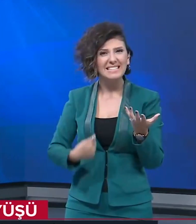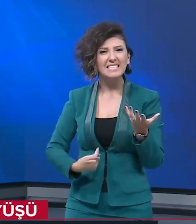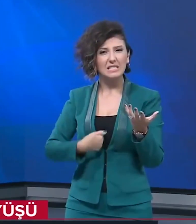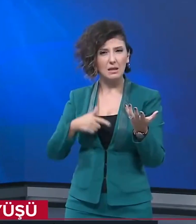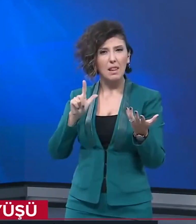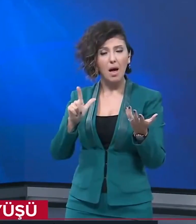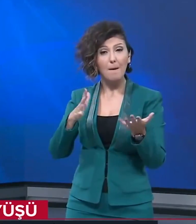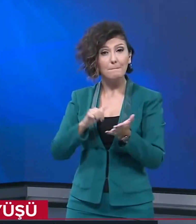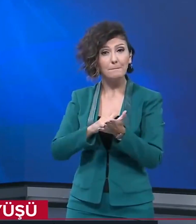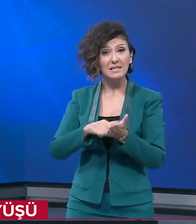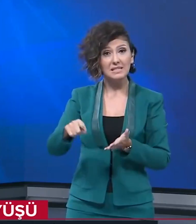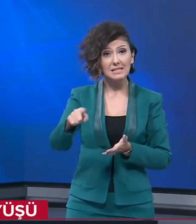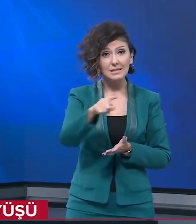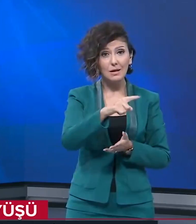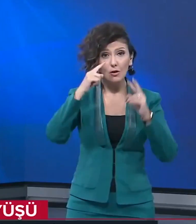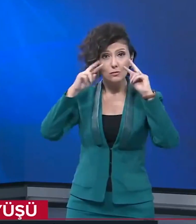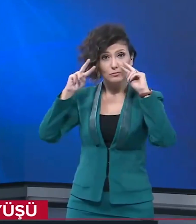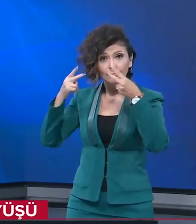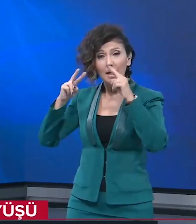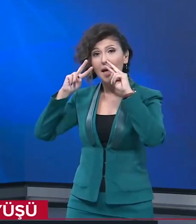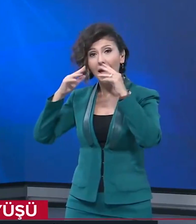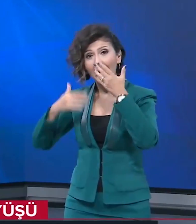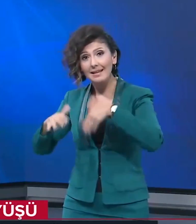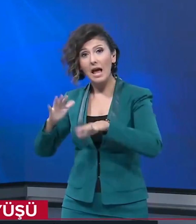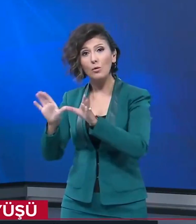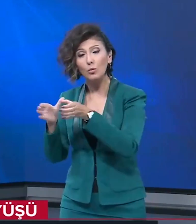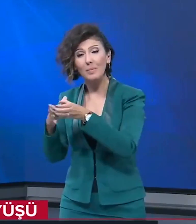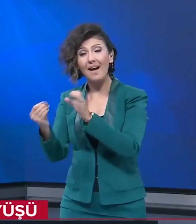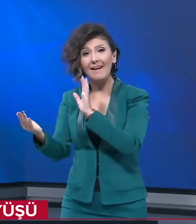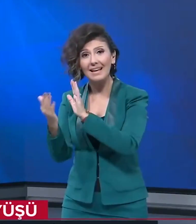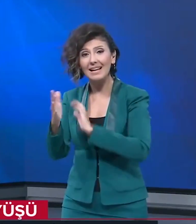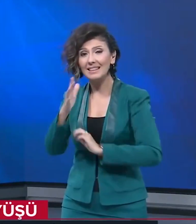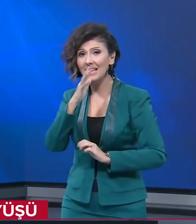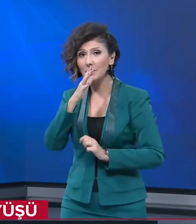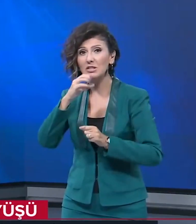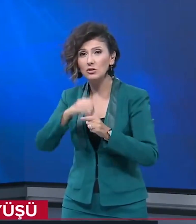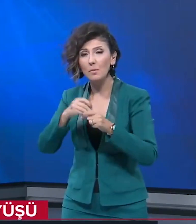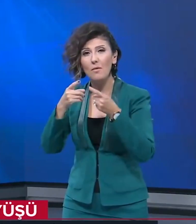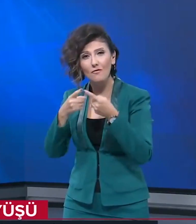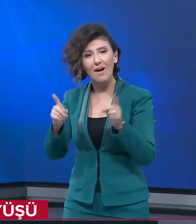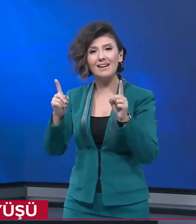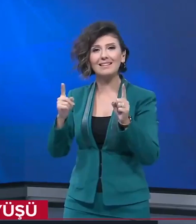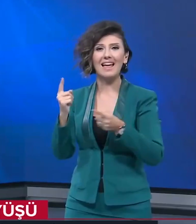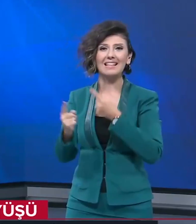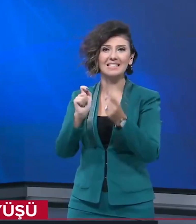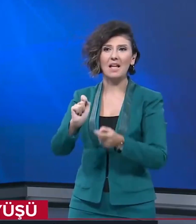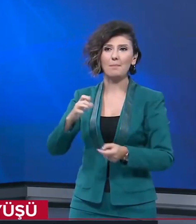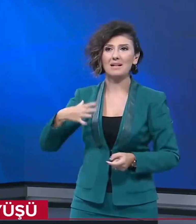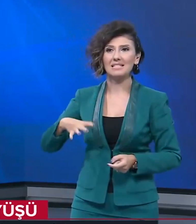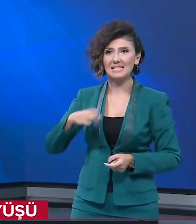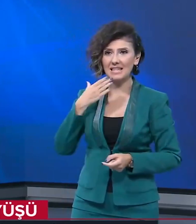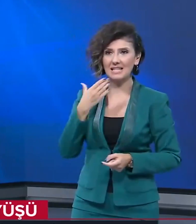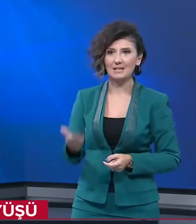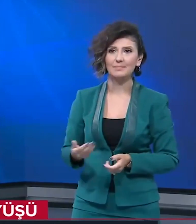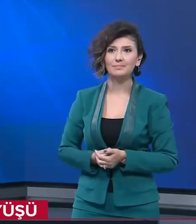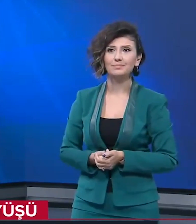hem de basın mensupları engelli ve engelli grupları daha yakından tanıması için böyle bir farklı bir etkinlik yapmak istedik.